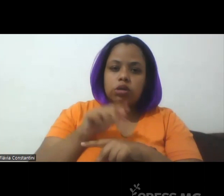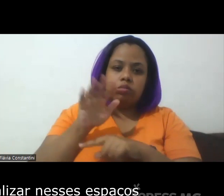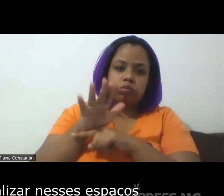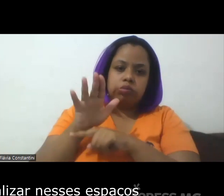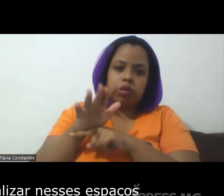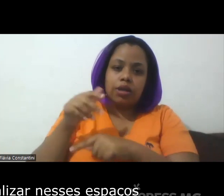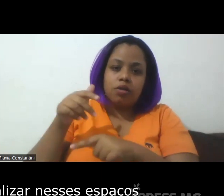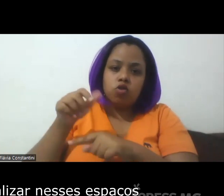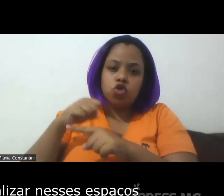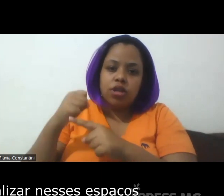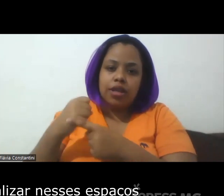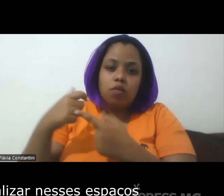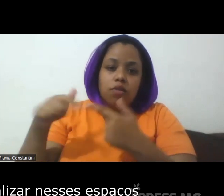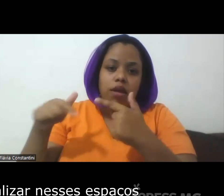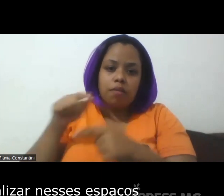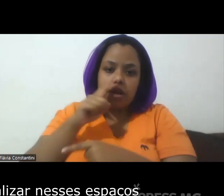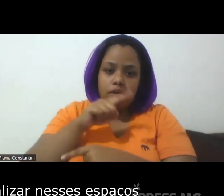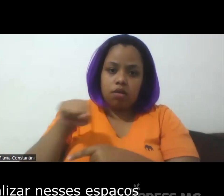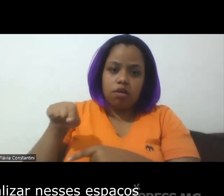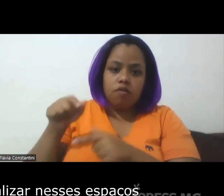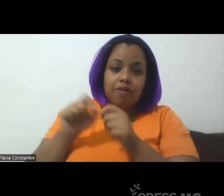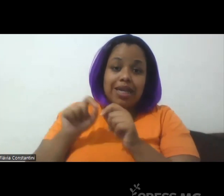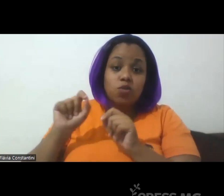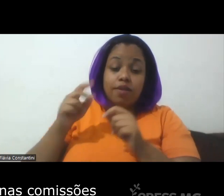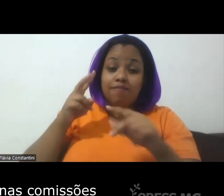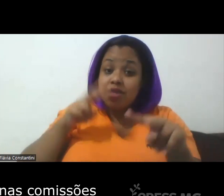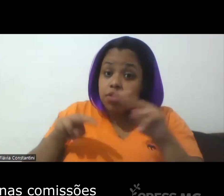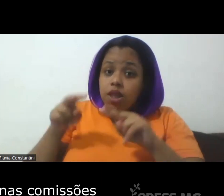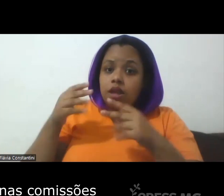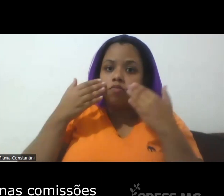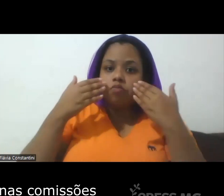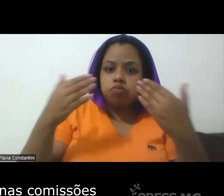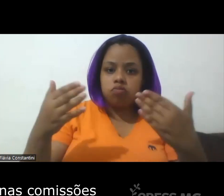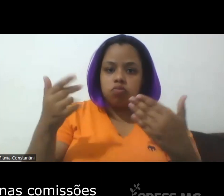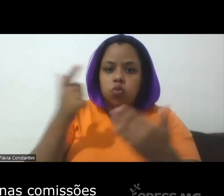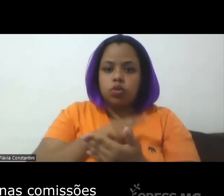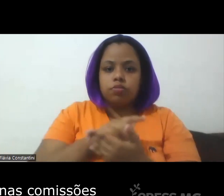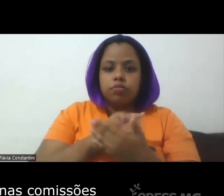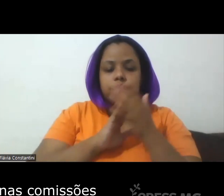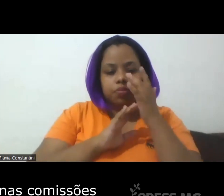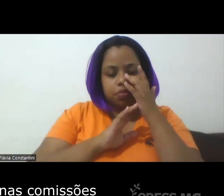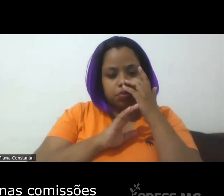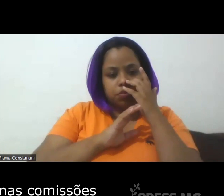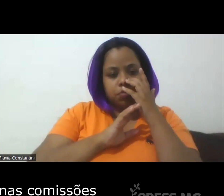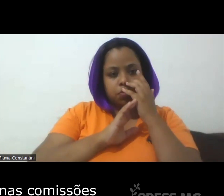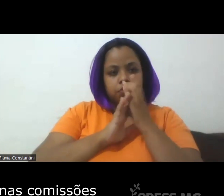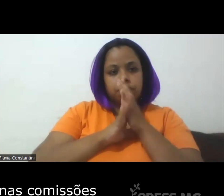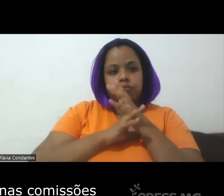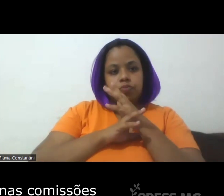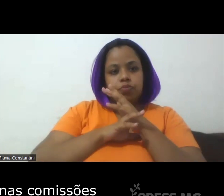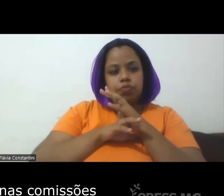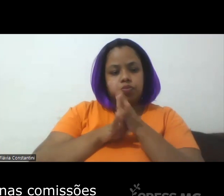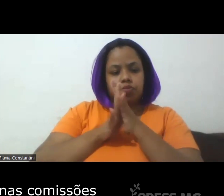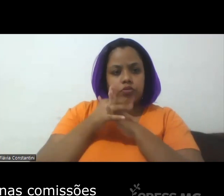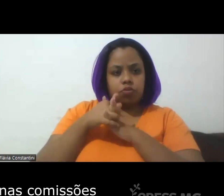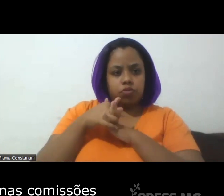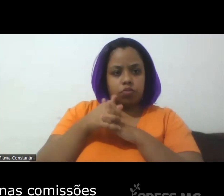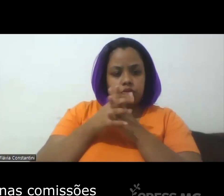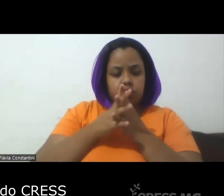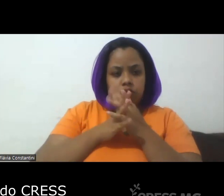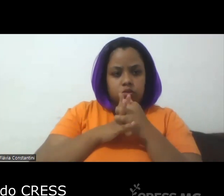têm condições de realizar nesses espaços tá é a participação nas